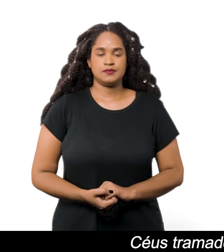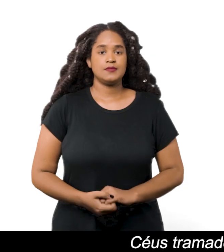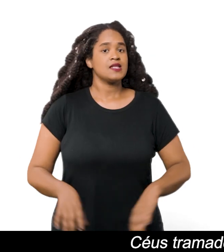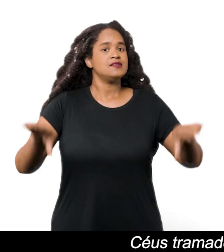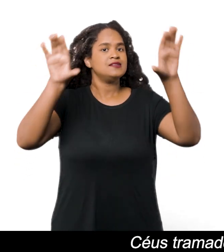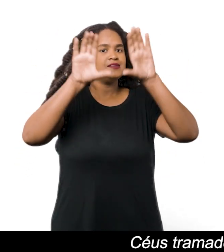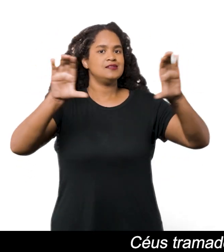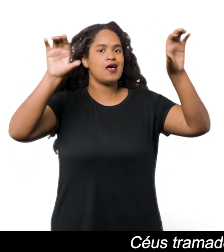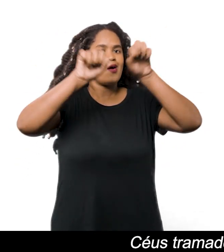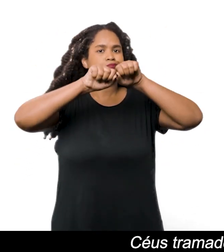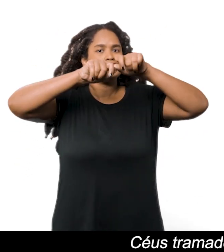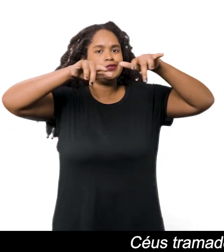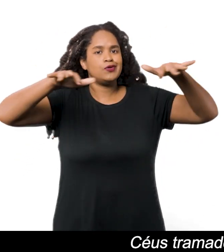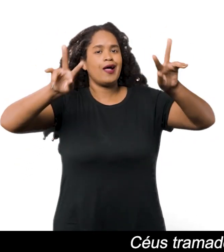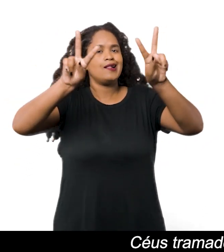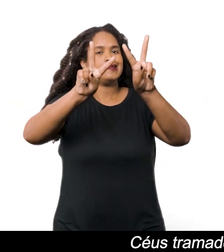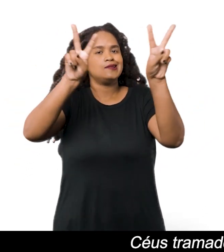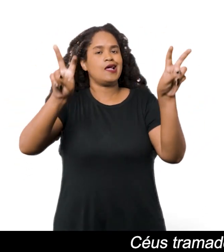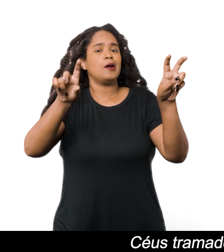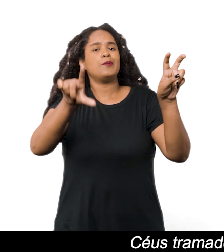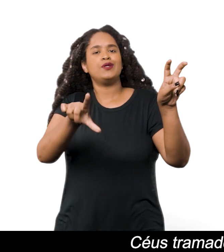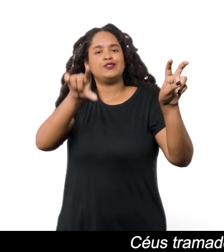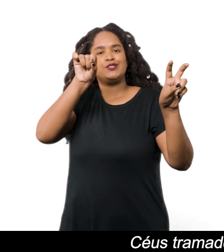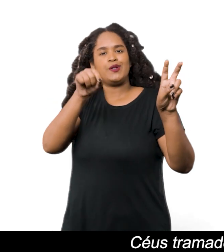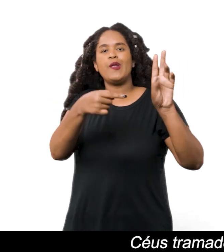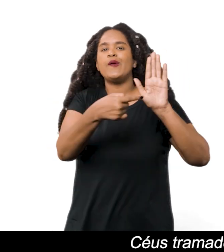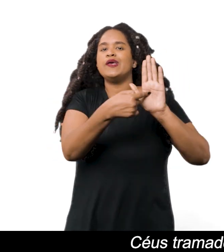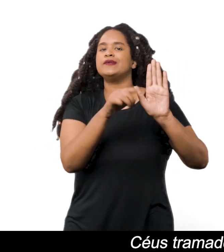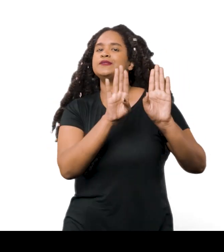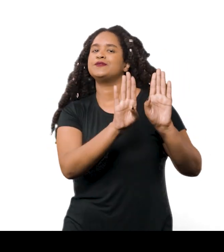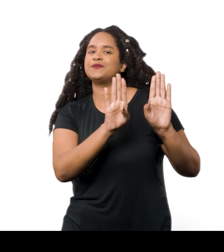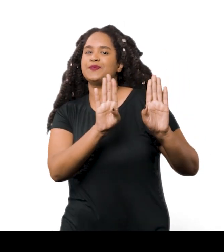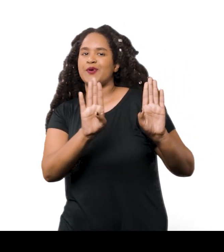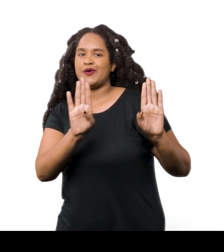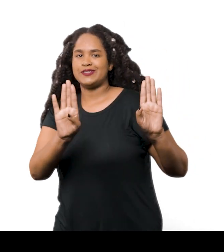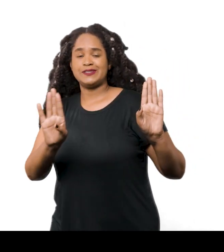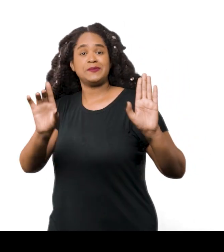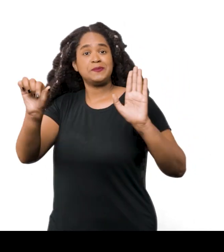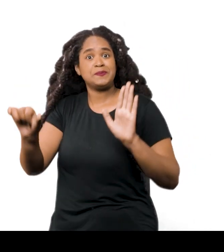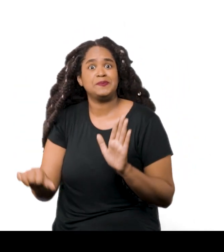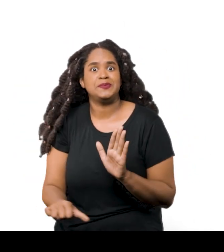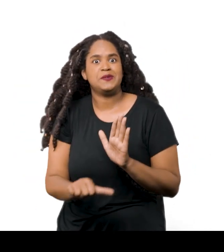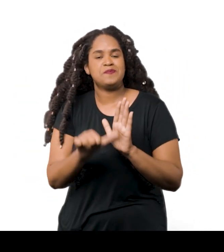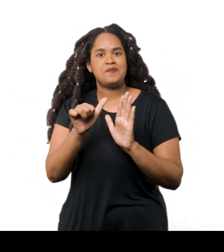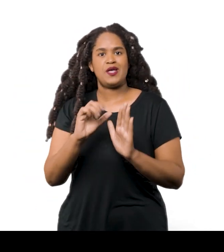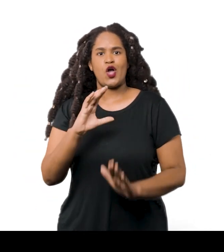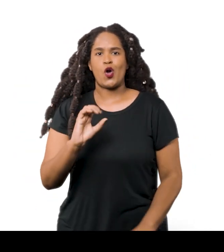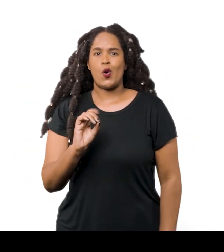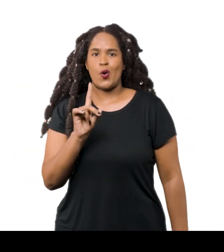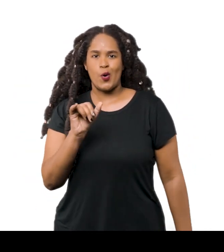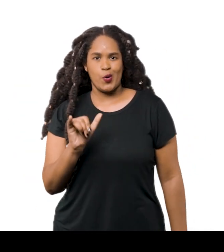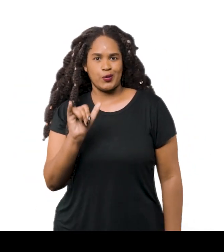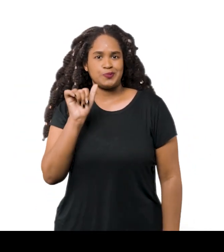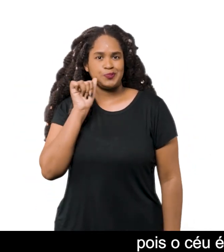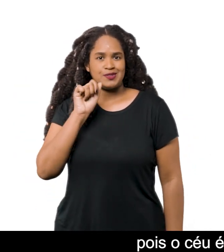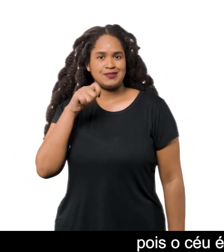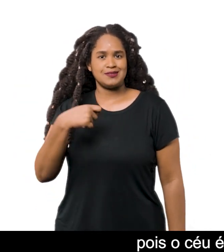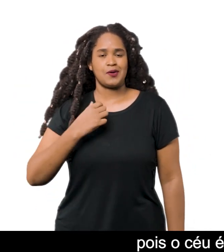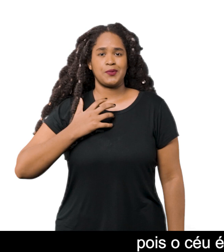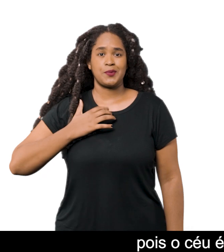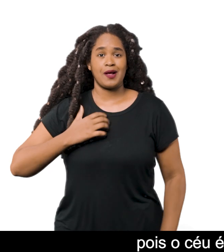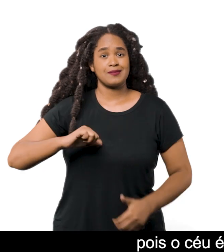Céus Tramados foi o título escolhido para essa exposição A primeira de Code na América Latina,